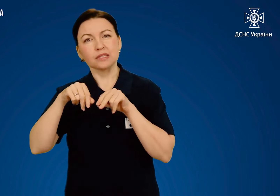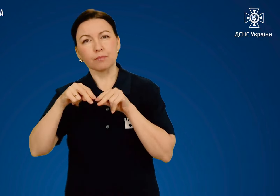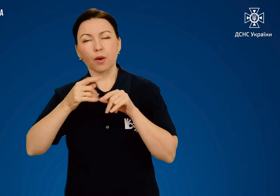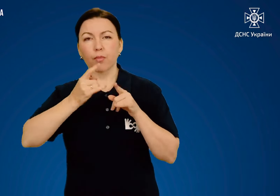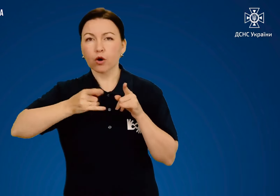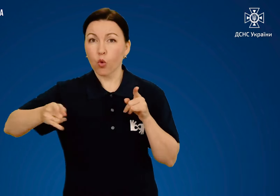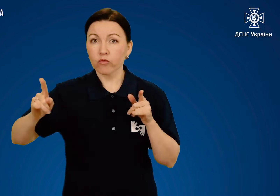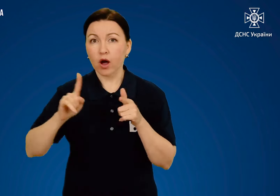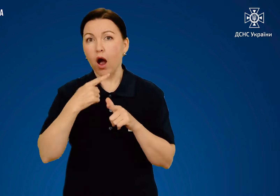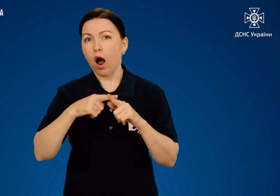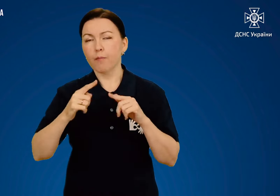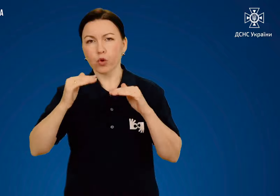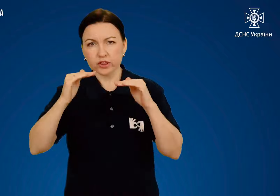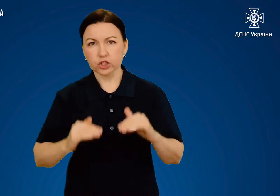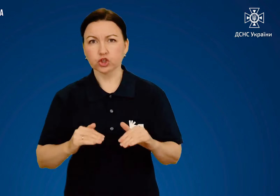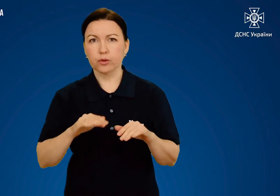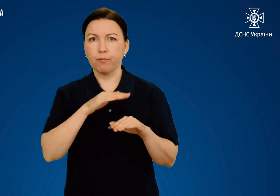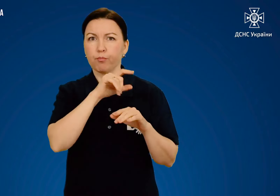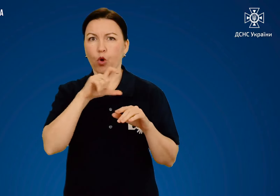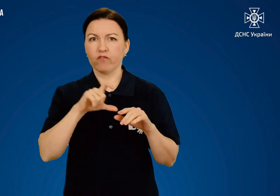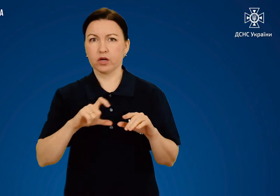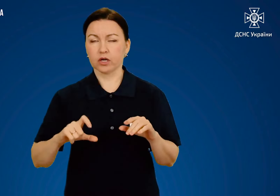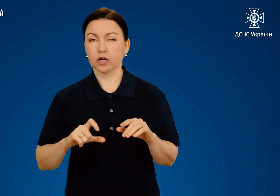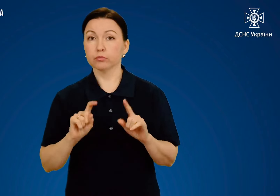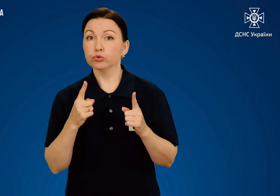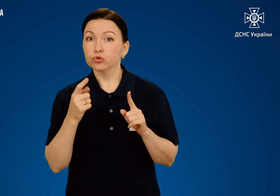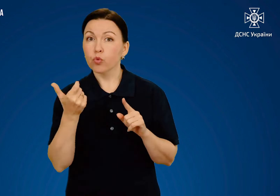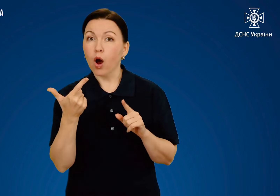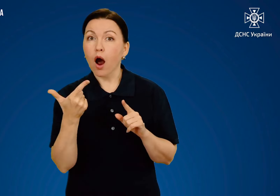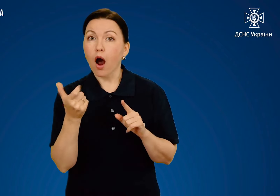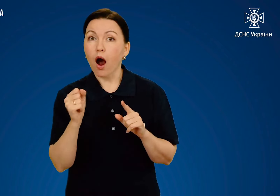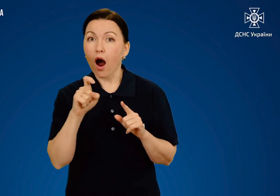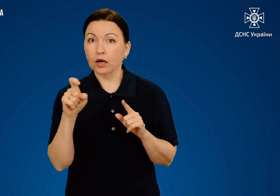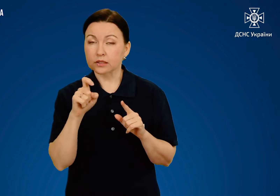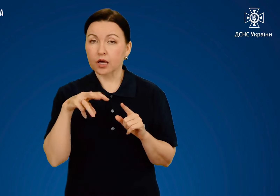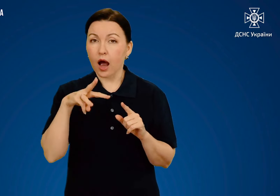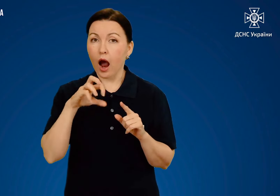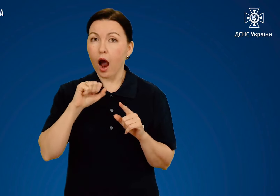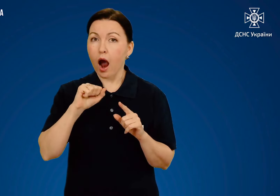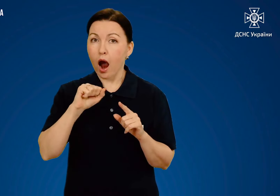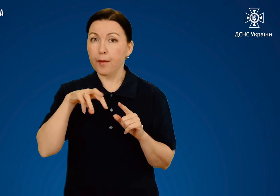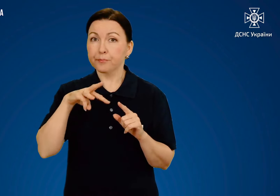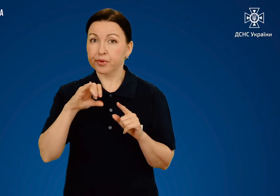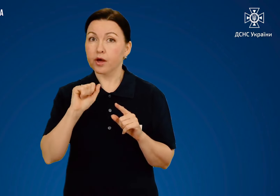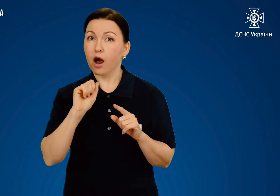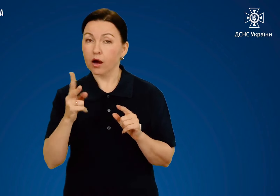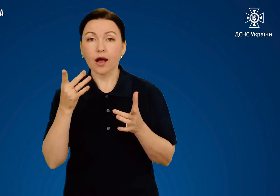або на нижні поверхи, оскільки цей газ легкий і піднімається вгору.